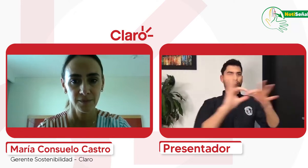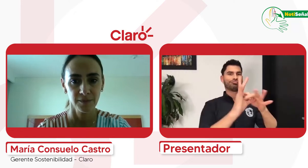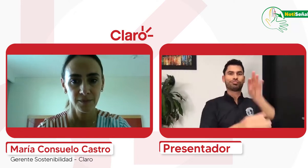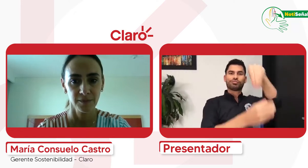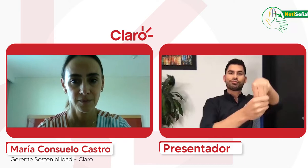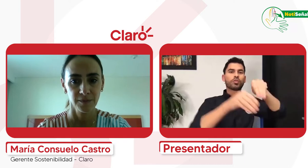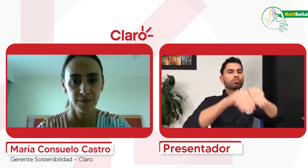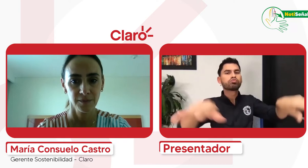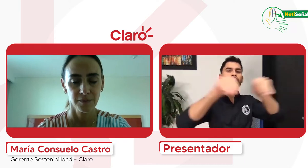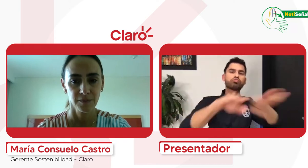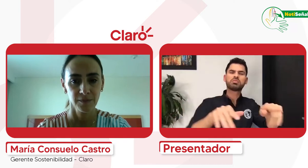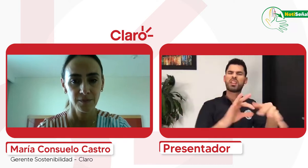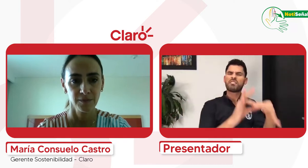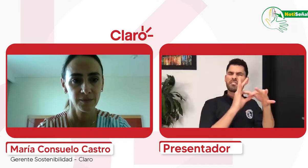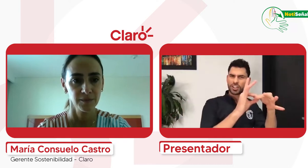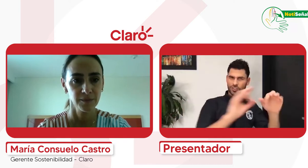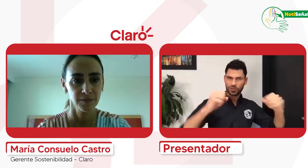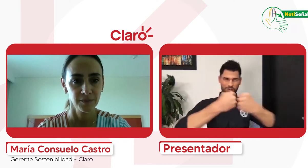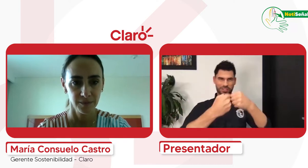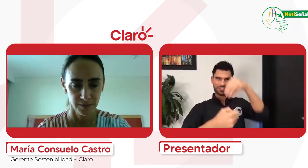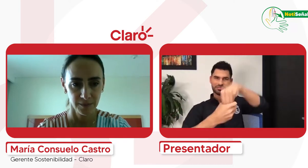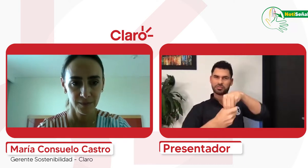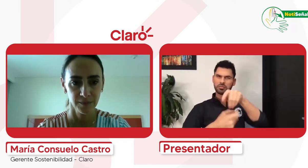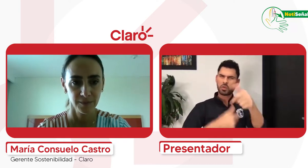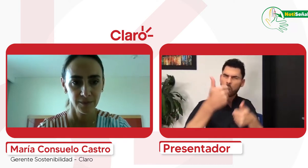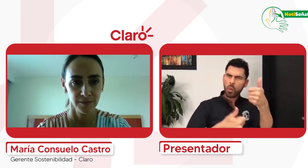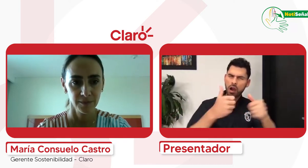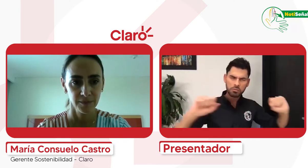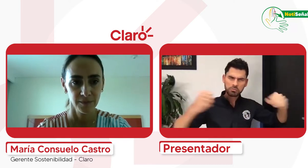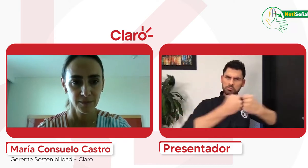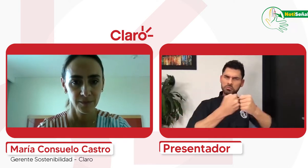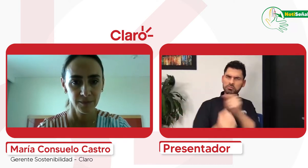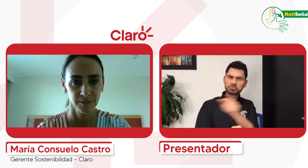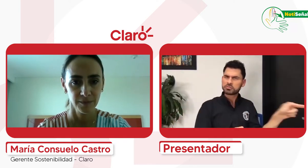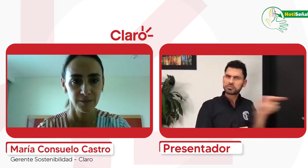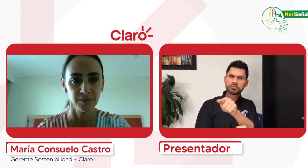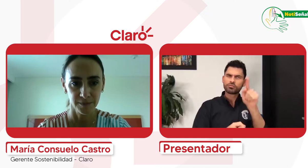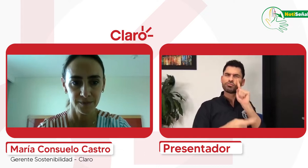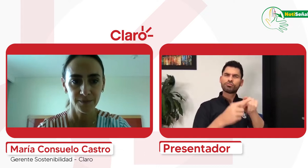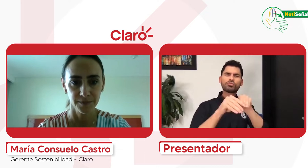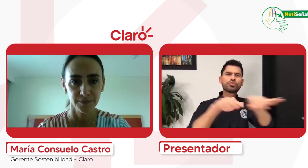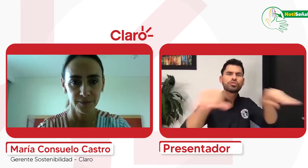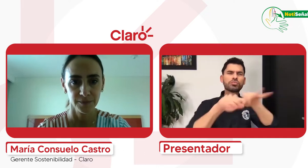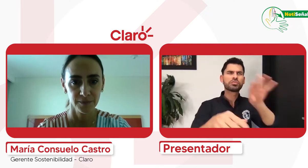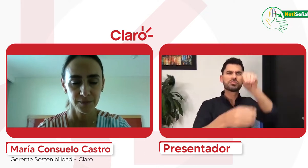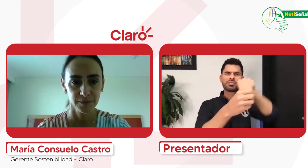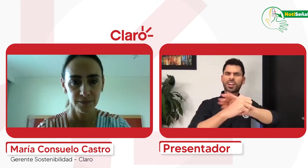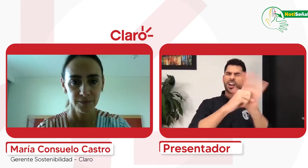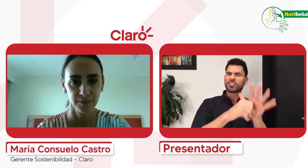tiene una alianza con FENASCOL y queríamos saber qué los